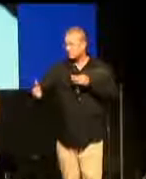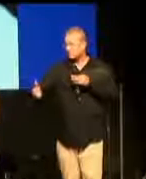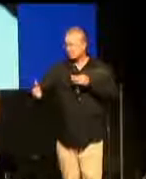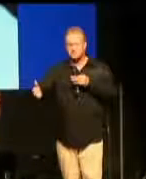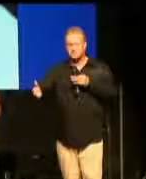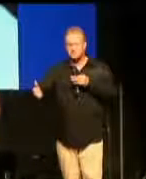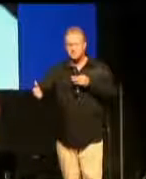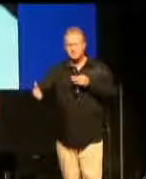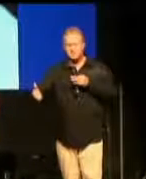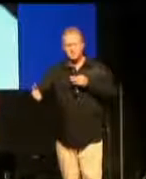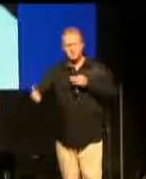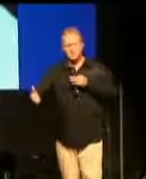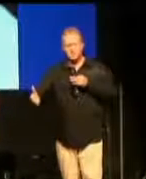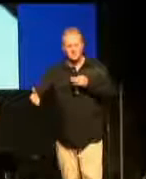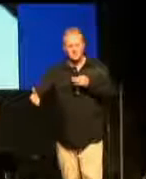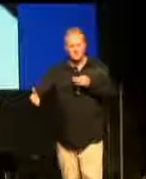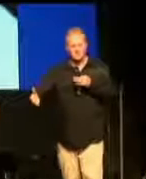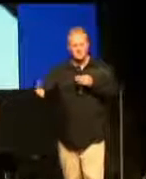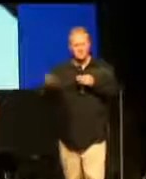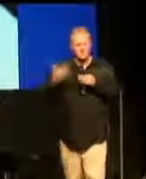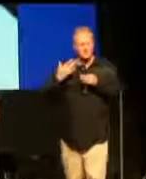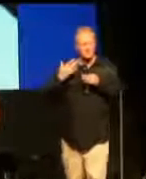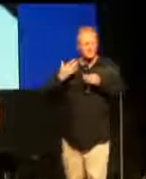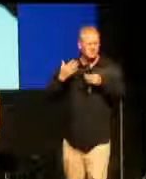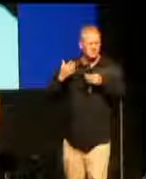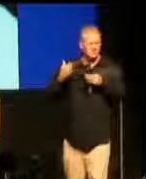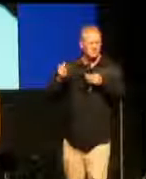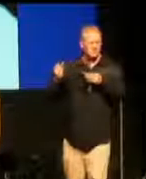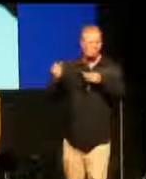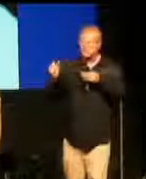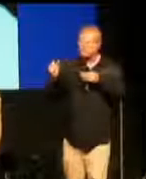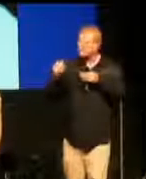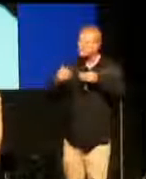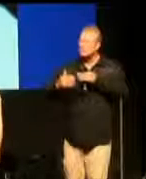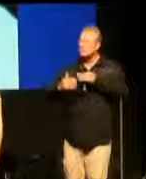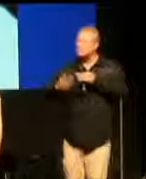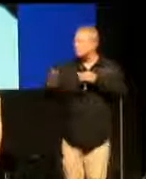die Zeit in diesem Krankenwagen manipulieren konnte.